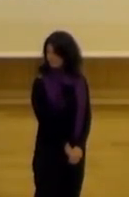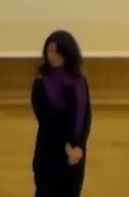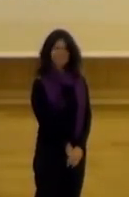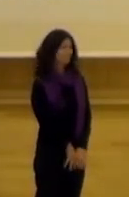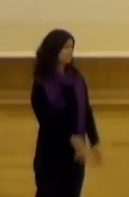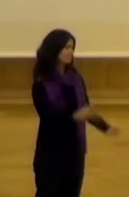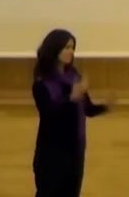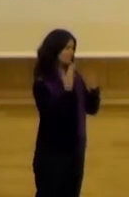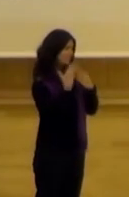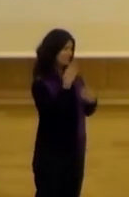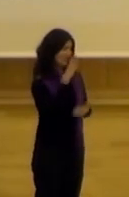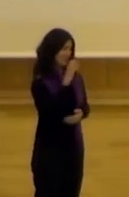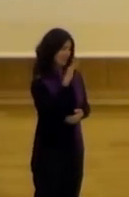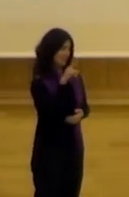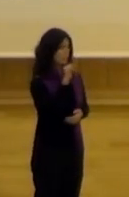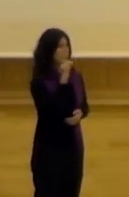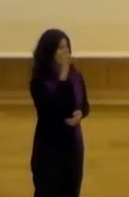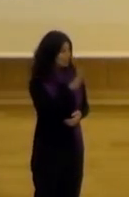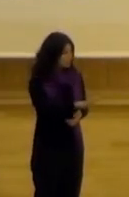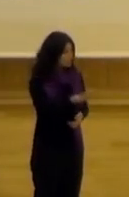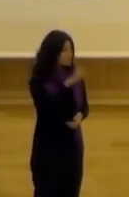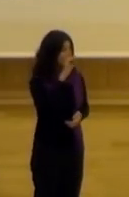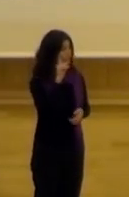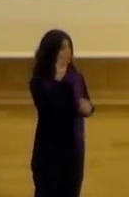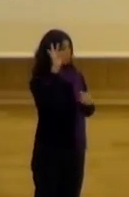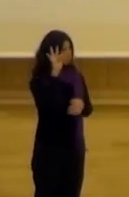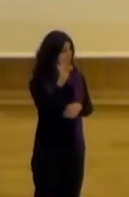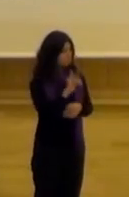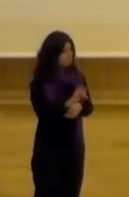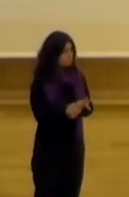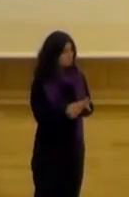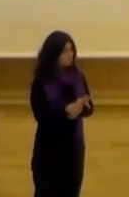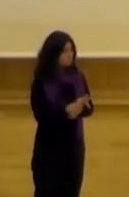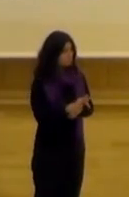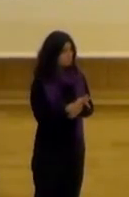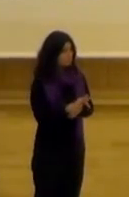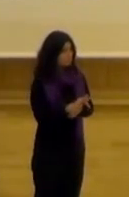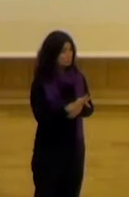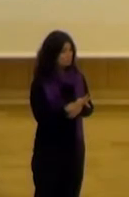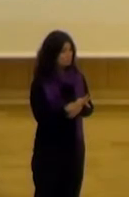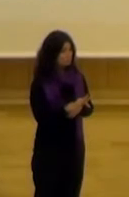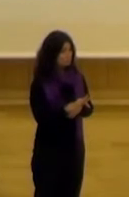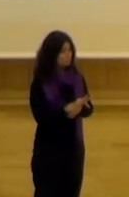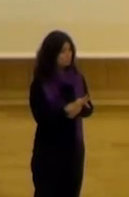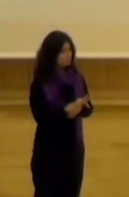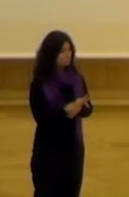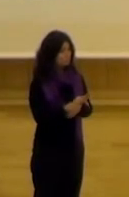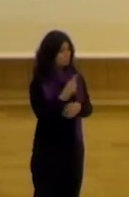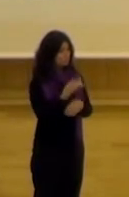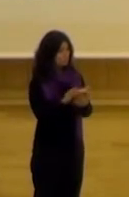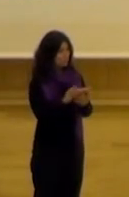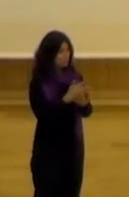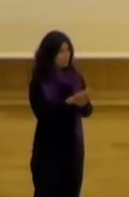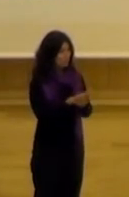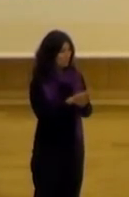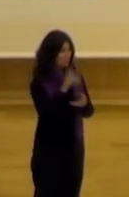Muchas gracias, Cecilia. Interesantísimo, como veis. Y bueno, pues como decía, la idea es que buena